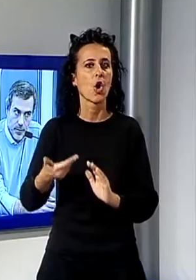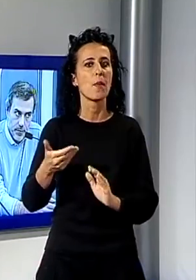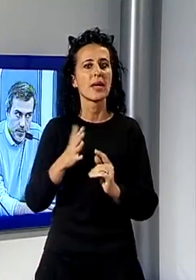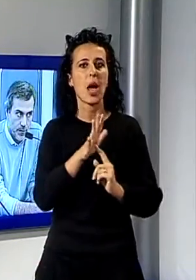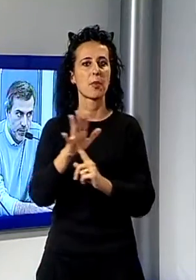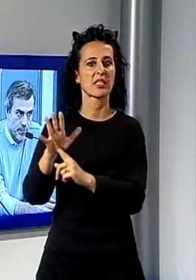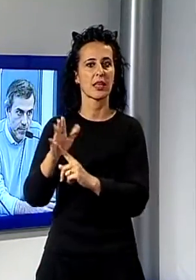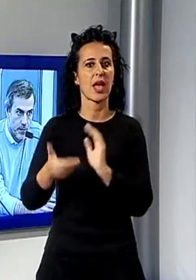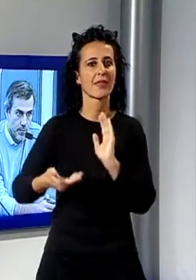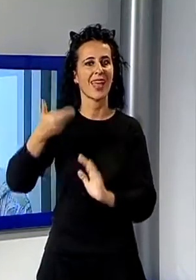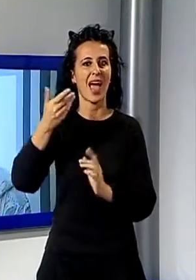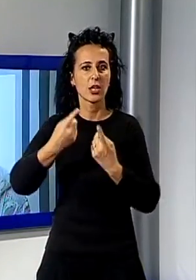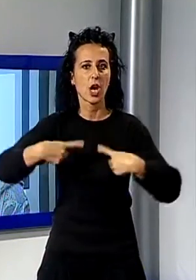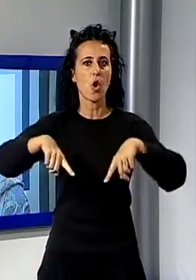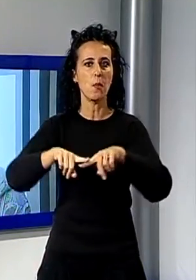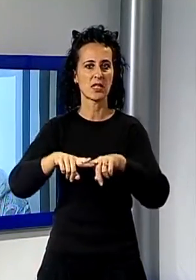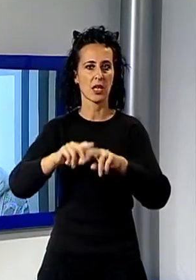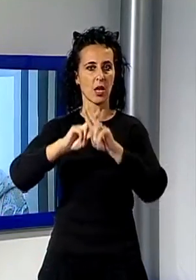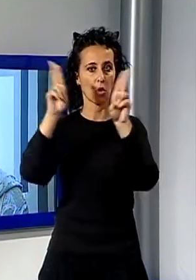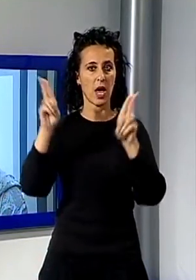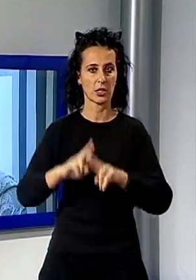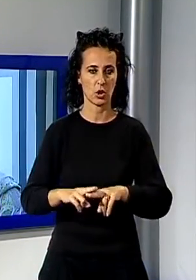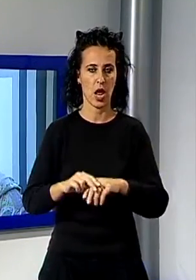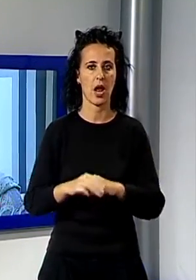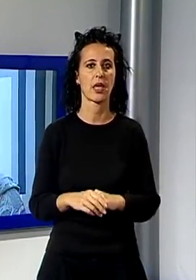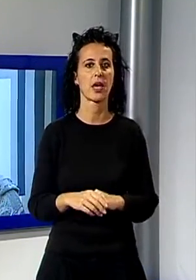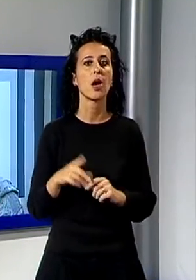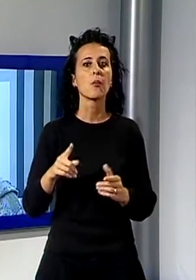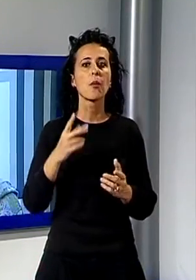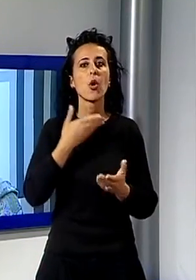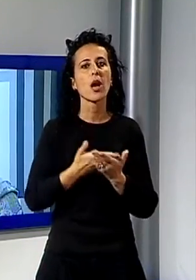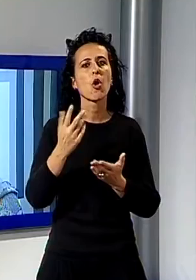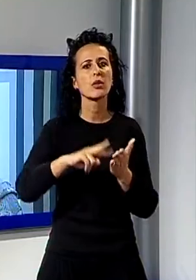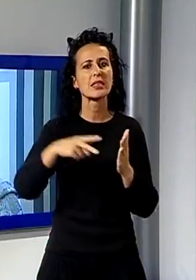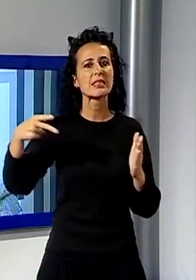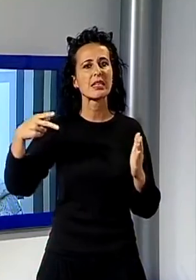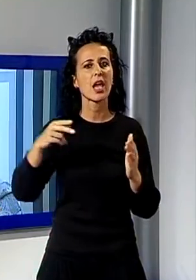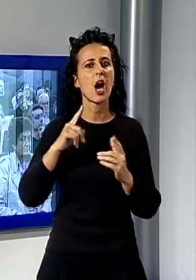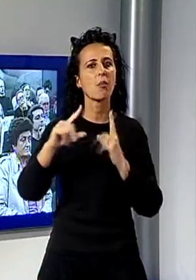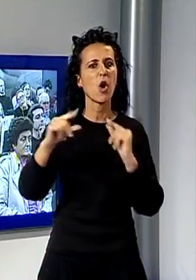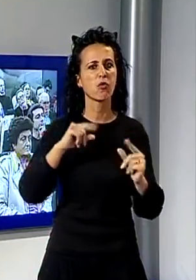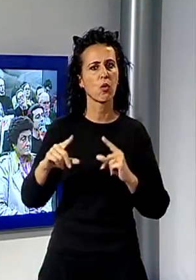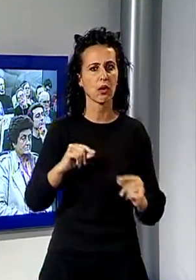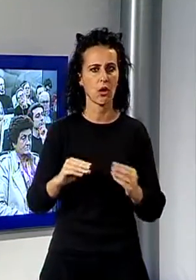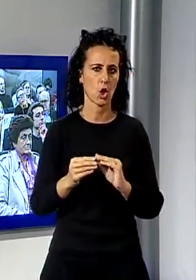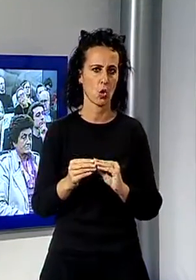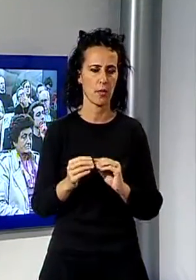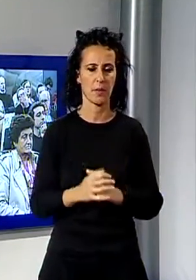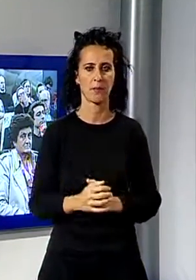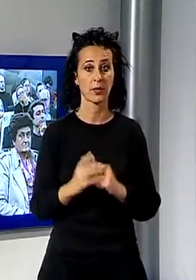che lo ha visto recentemente impegnato in un docufilm sui profughi siriani tra Giordania e Libano. L'attore è attualmente impegnato alla